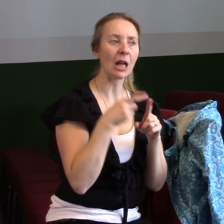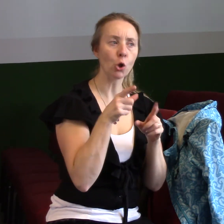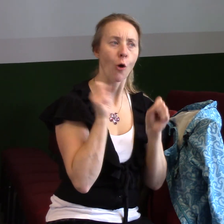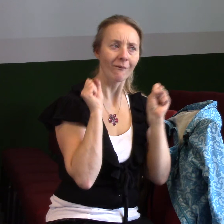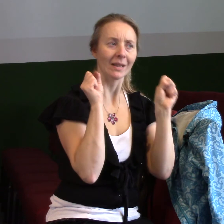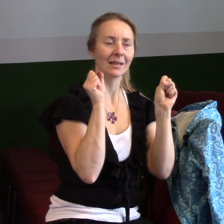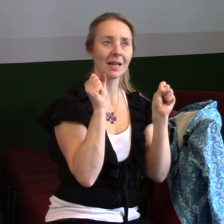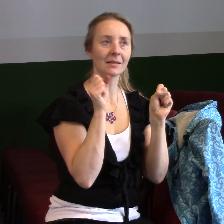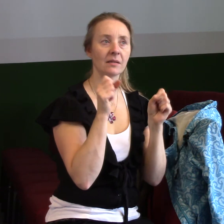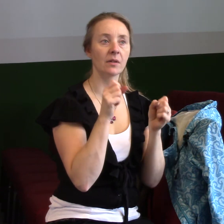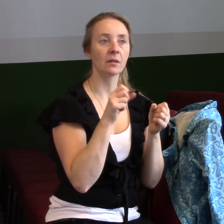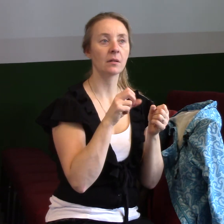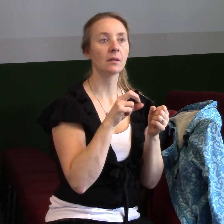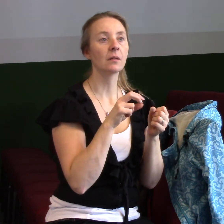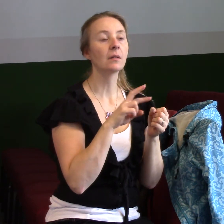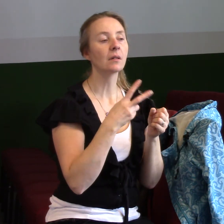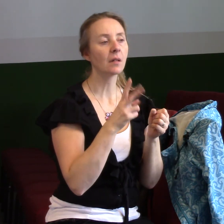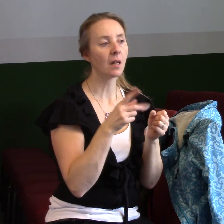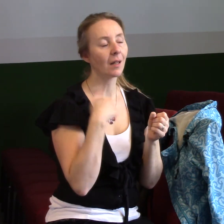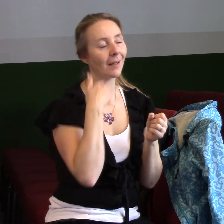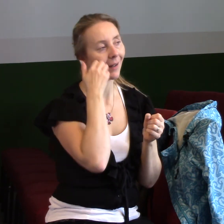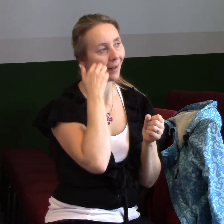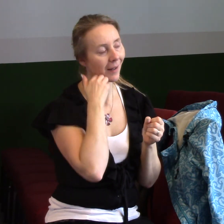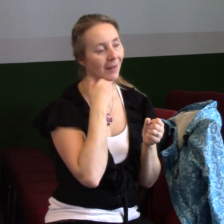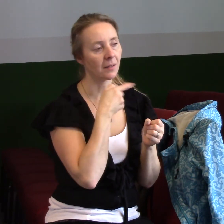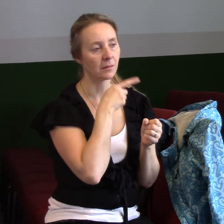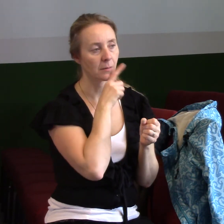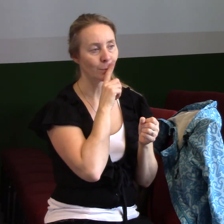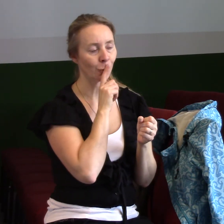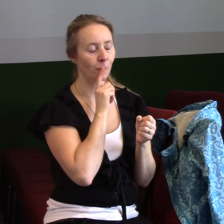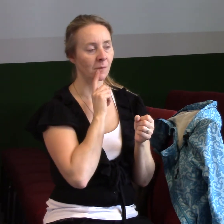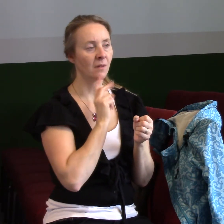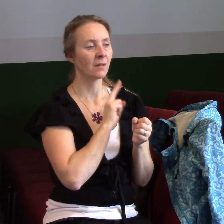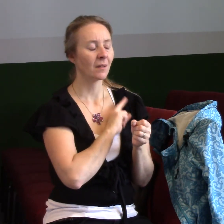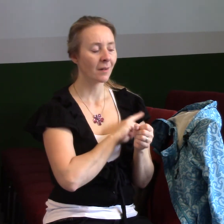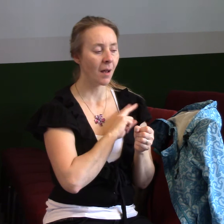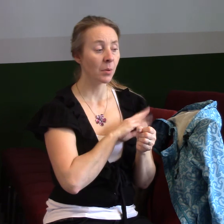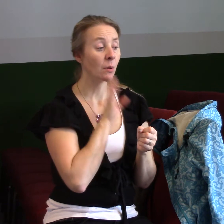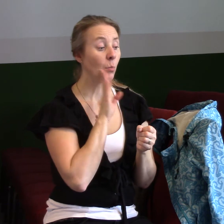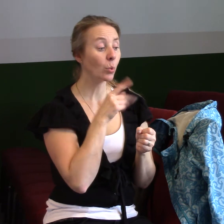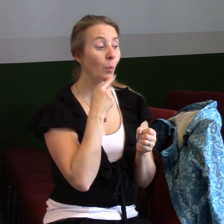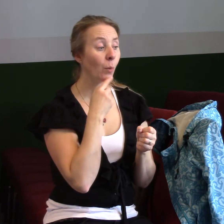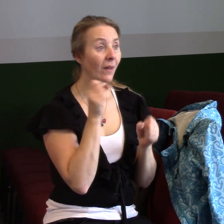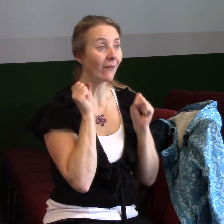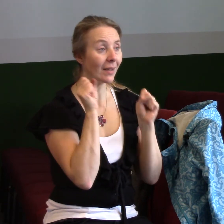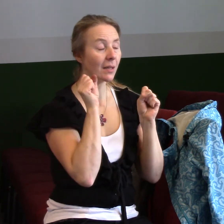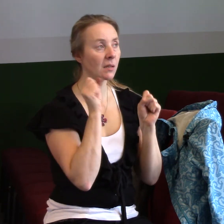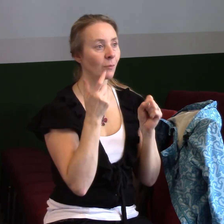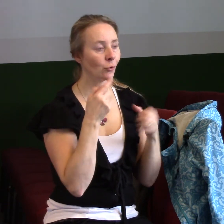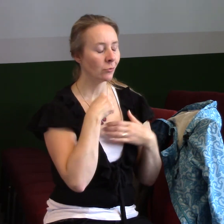takový někdy strápení ve svých životech, když se řekne, bude se mluvit o vítězství, tak to v nich vyvolává takovou úzkost, jako